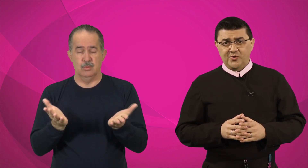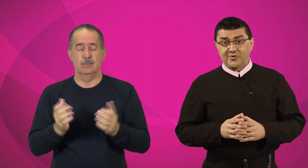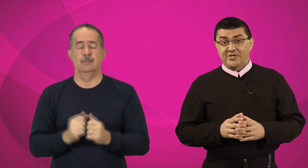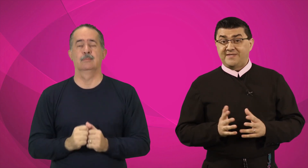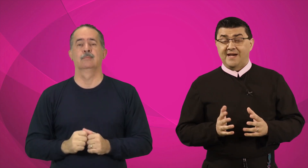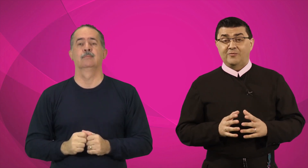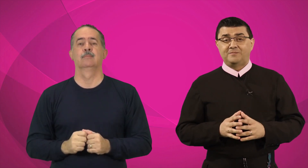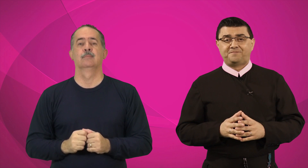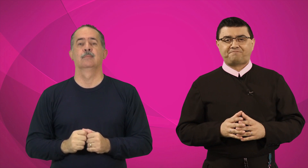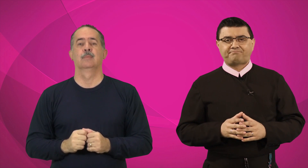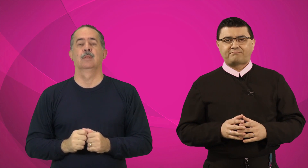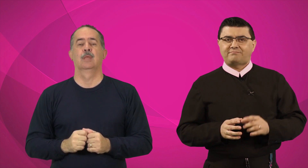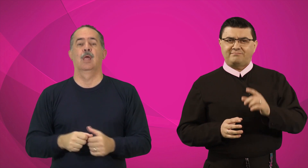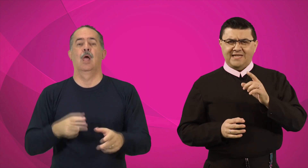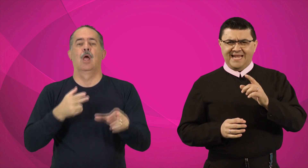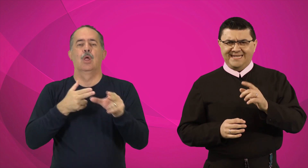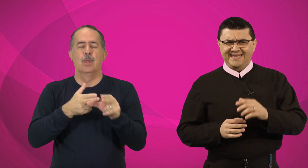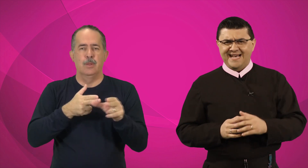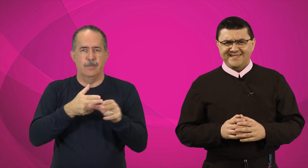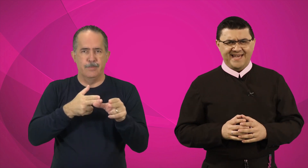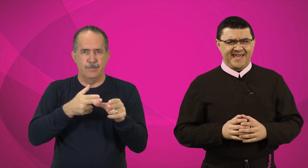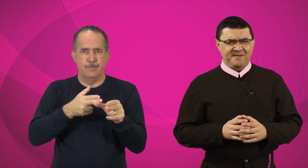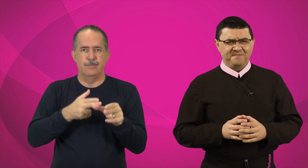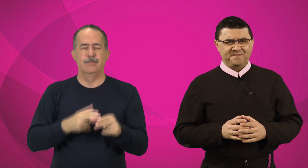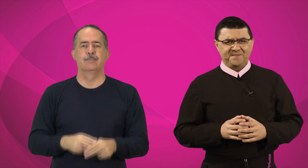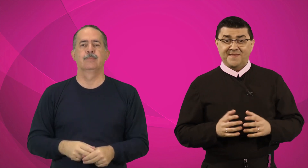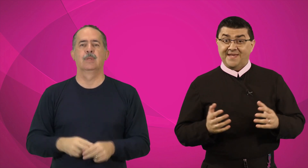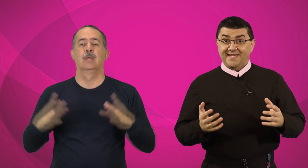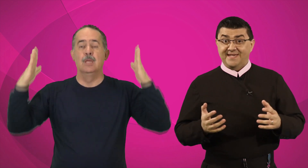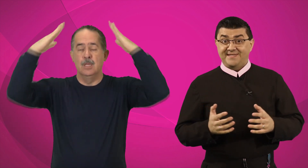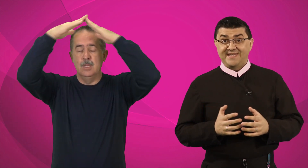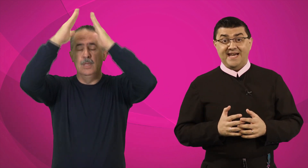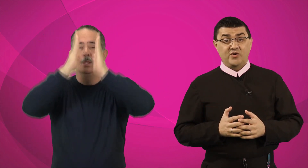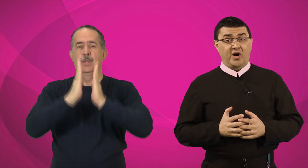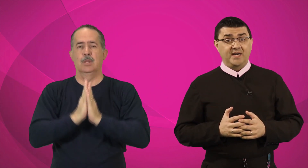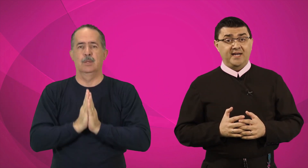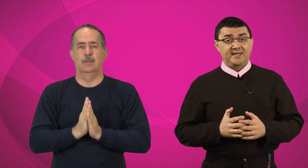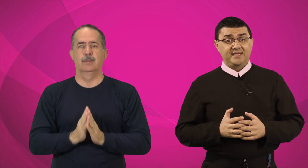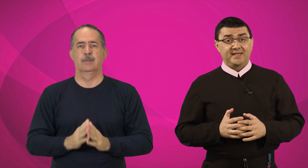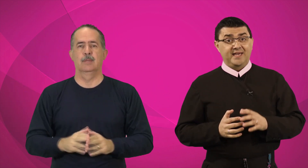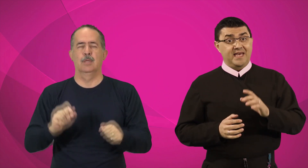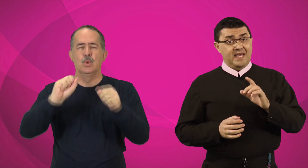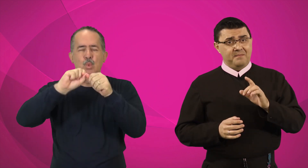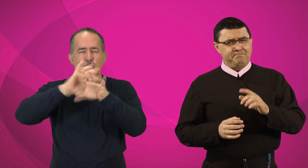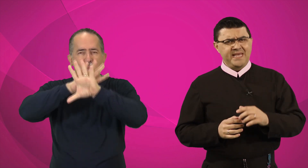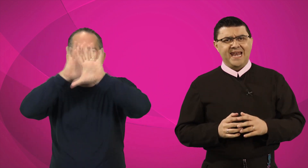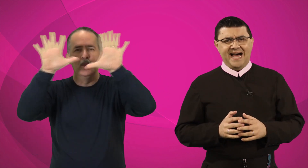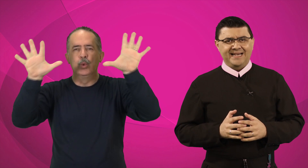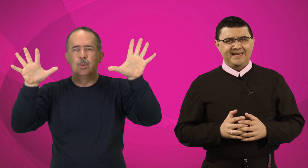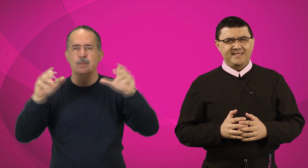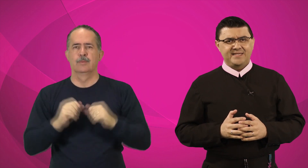hoje são Nazaré, Sinagoga, Milagres,